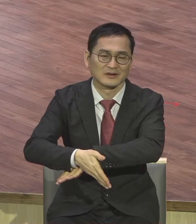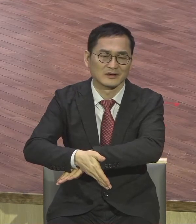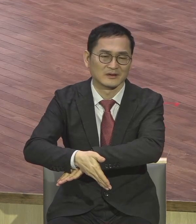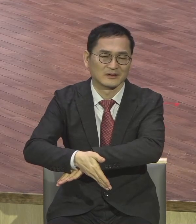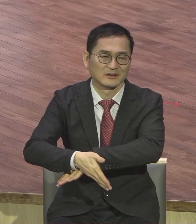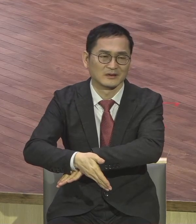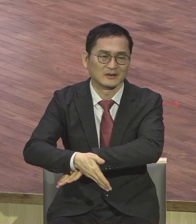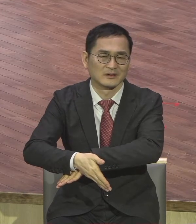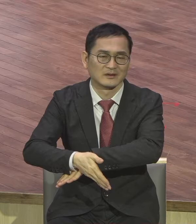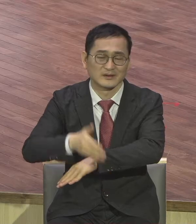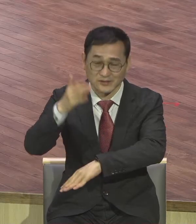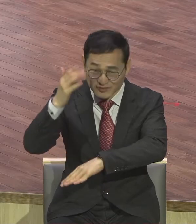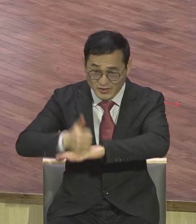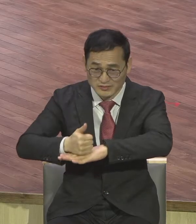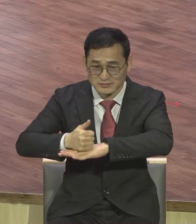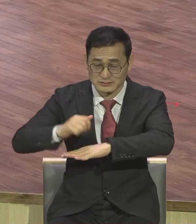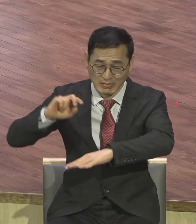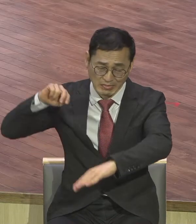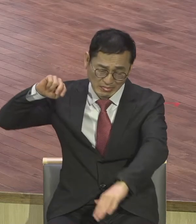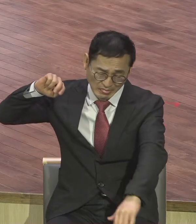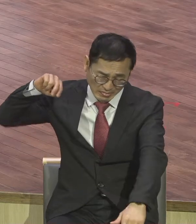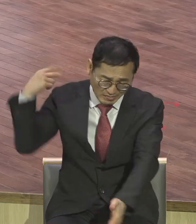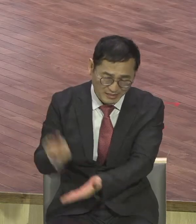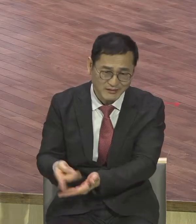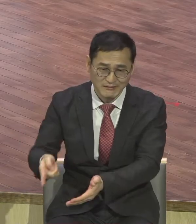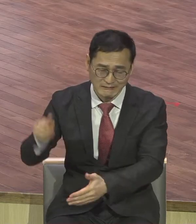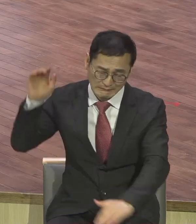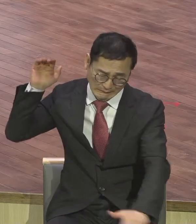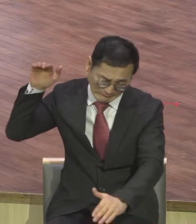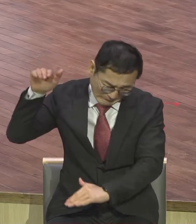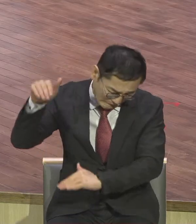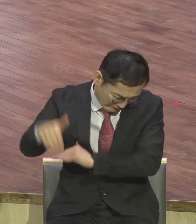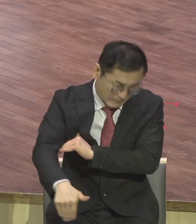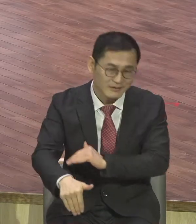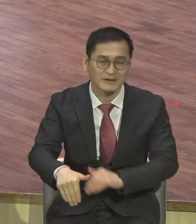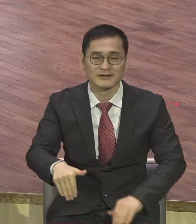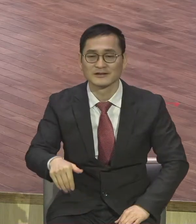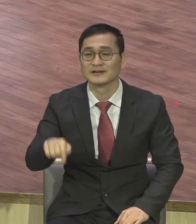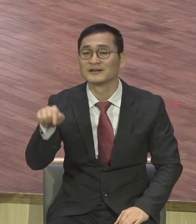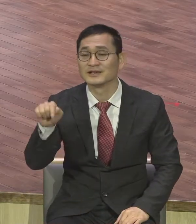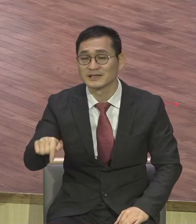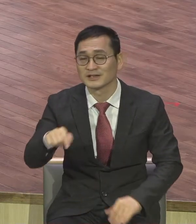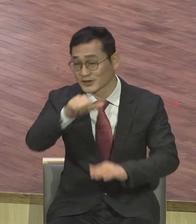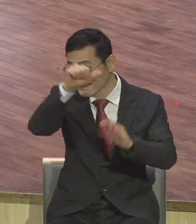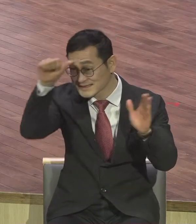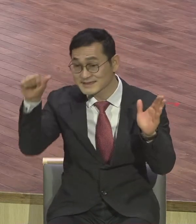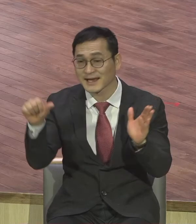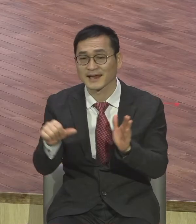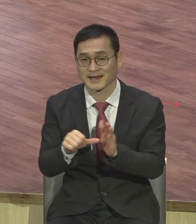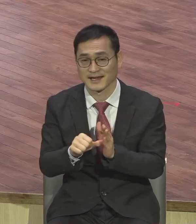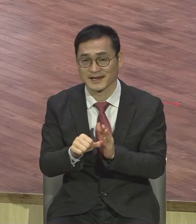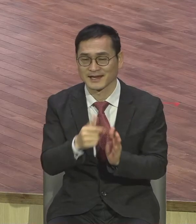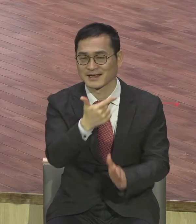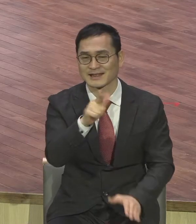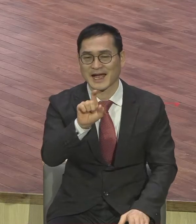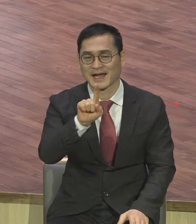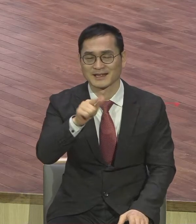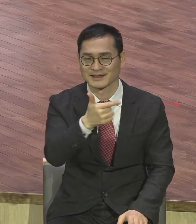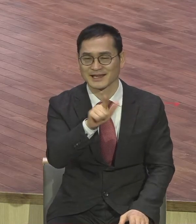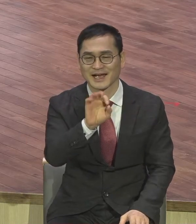없는 그런 상태 그것을 그런 인생을 사는 사람을 나이아가라 증후군에 빠진